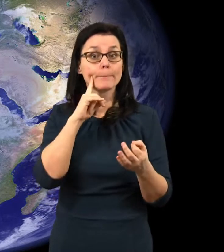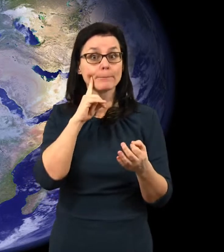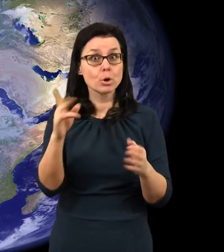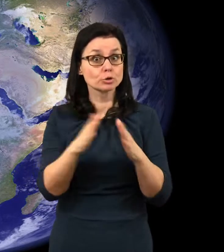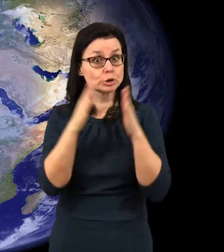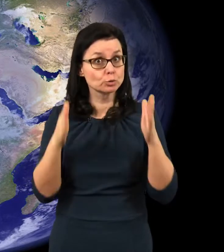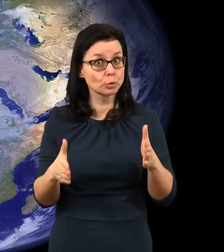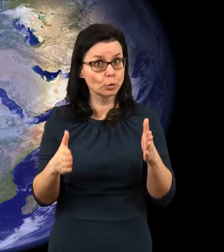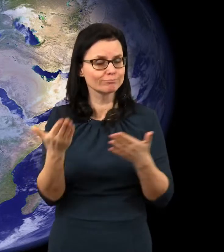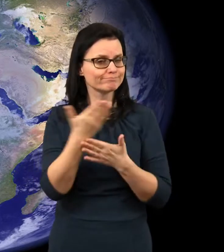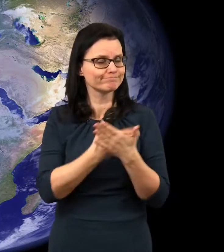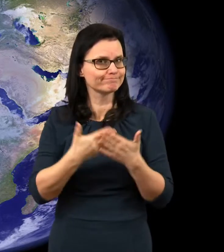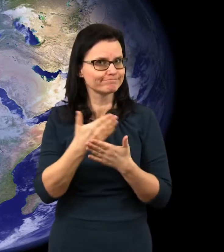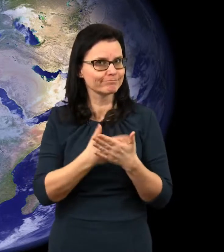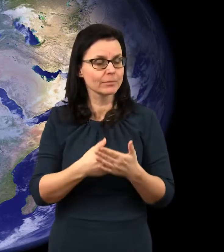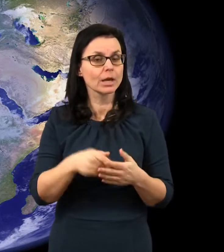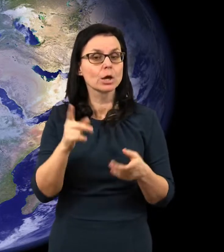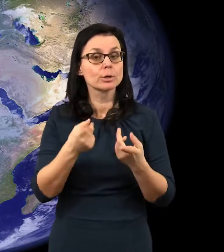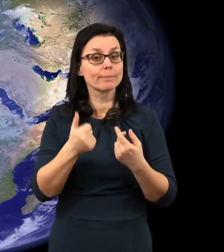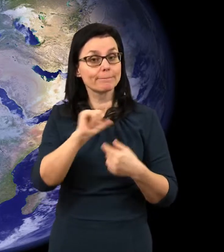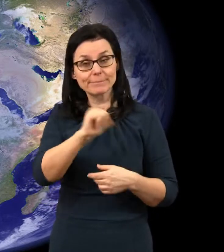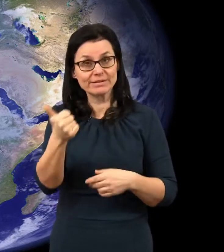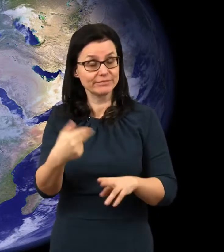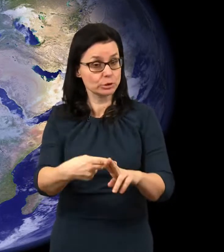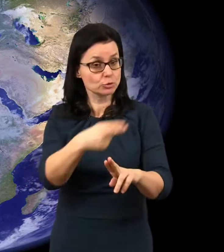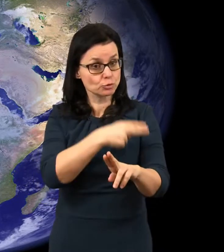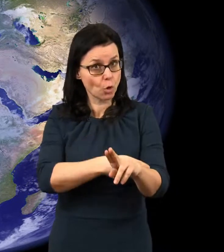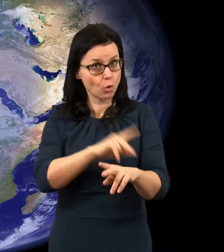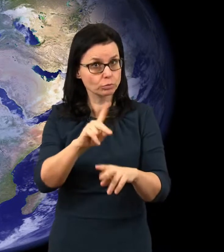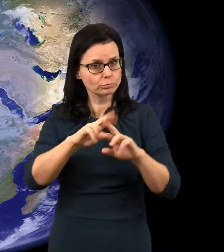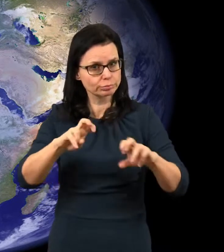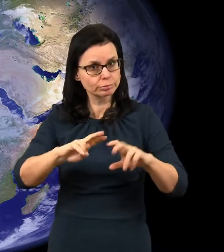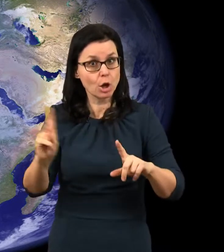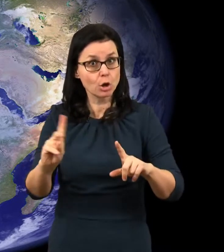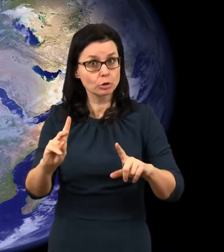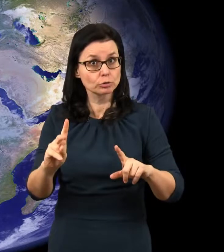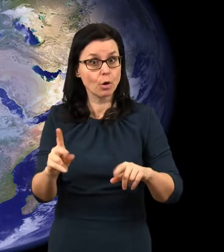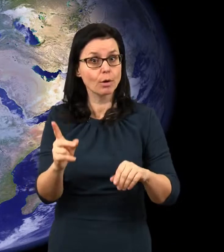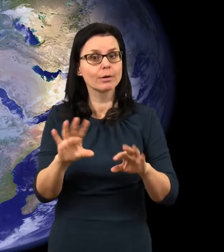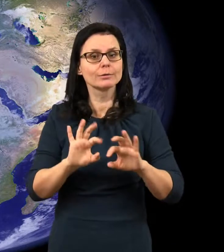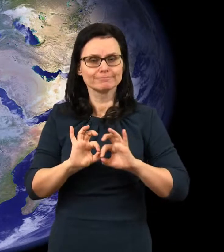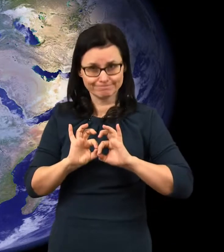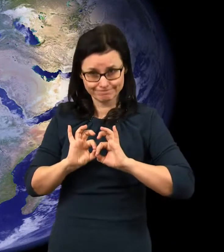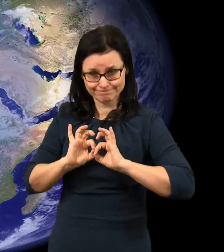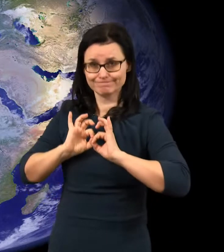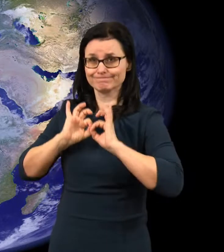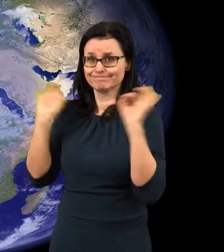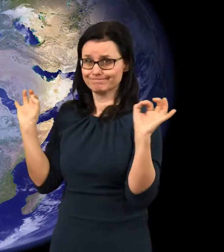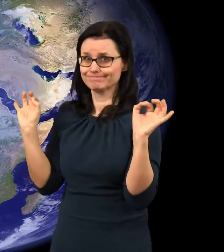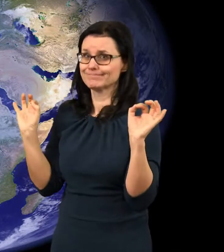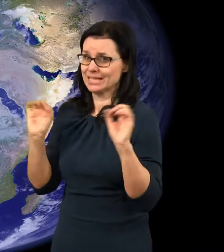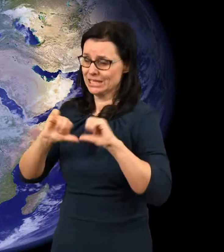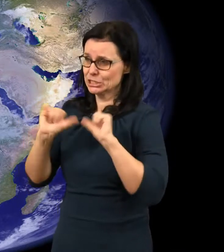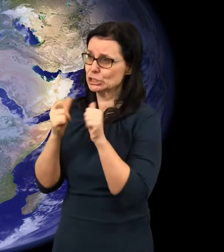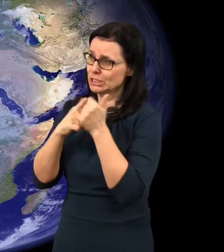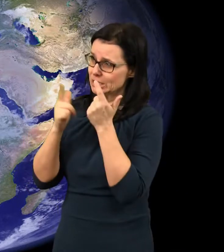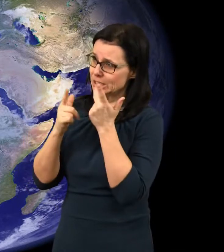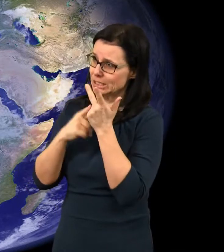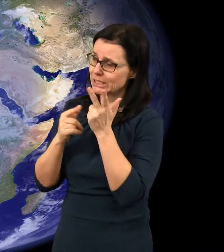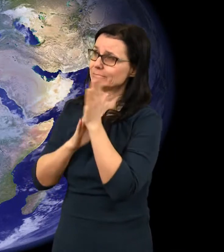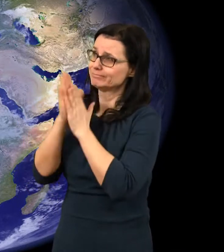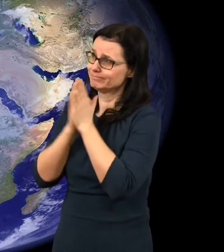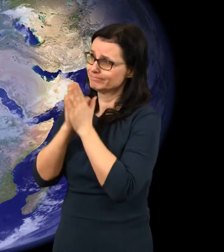slovy jsou souzení nejdříve ti, kteří vysírali svoje hříchy k Pánu Bohu a prosili o